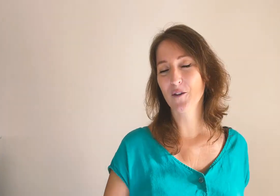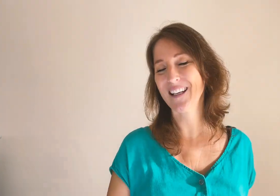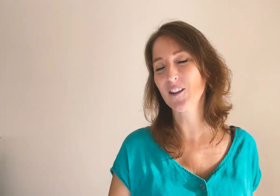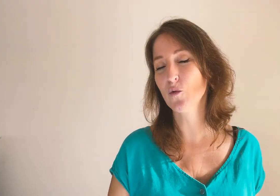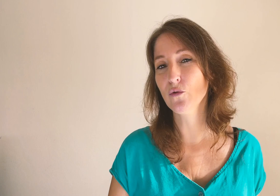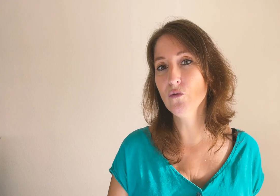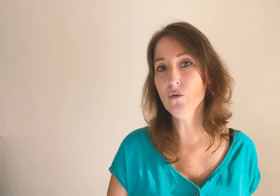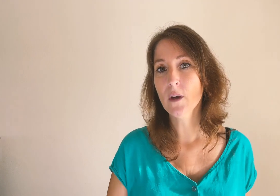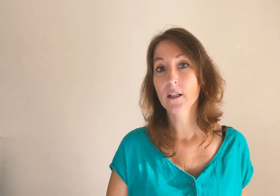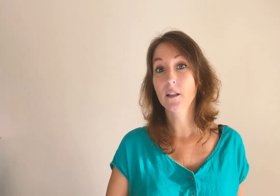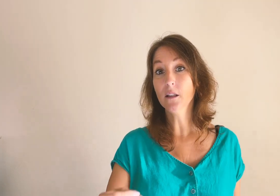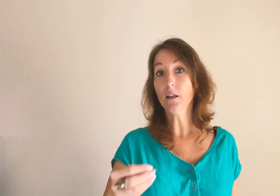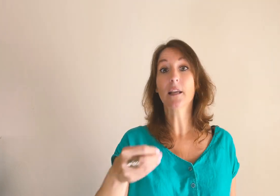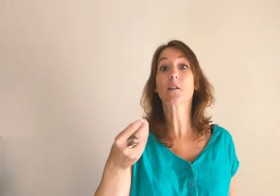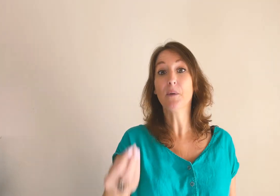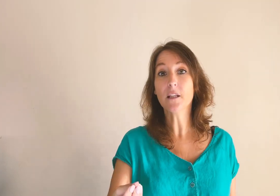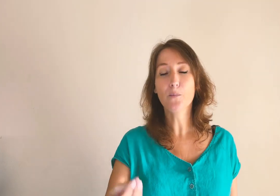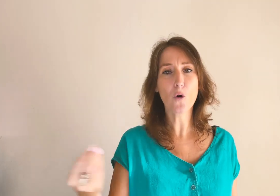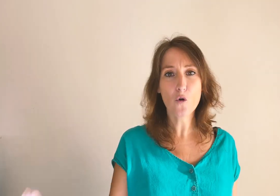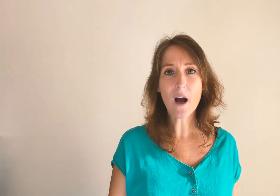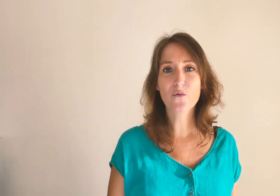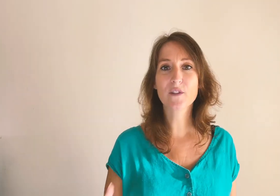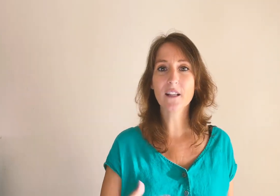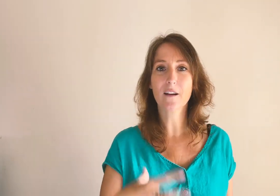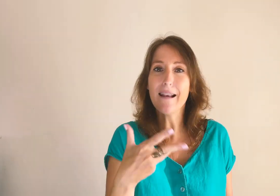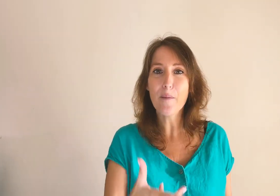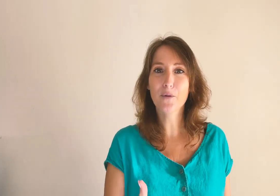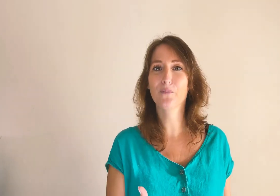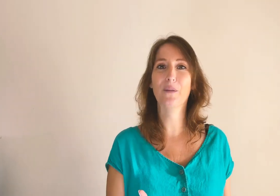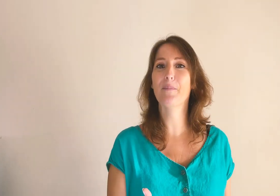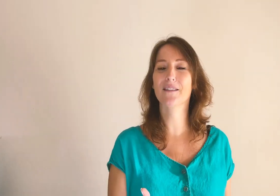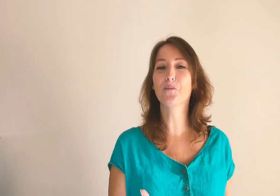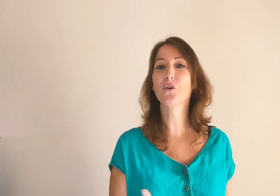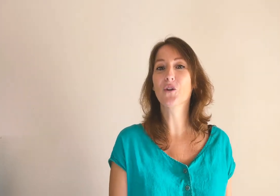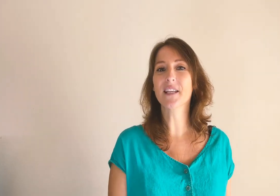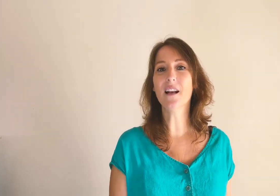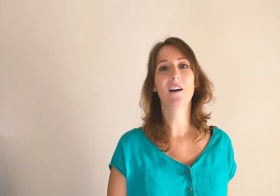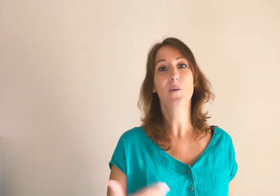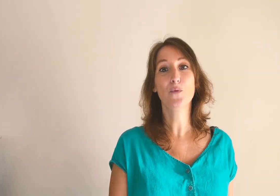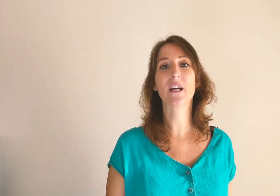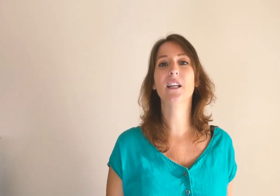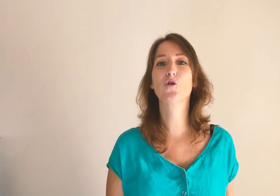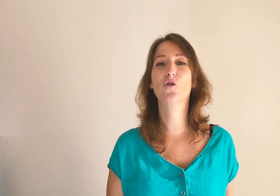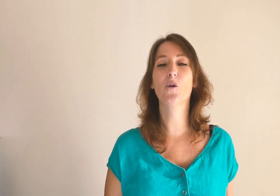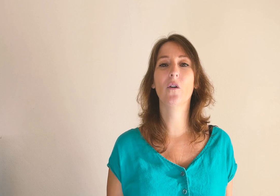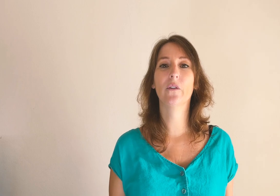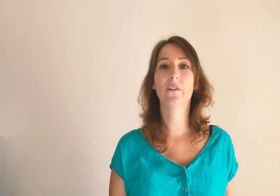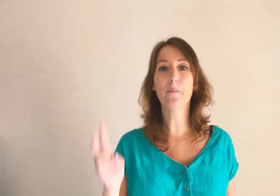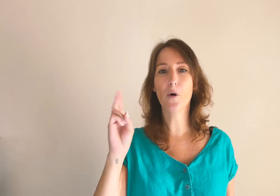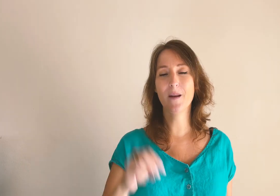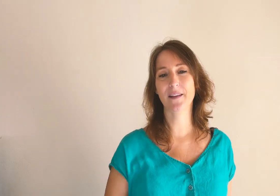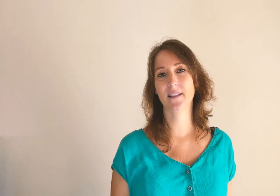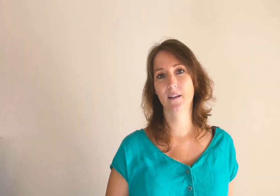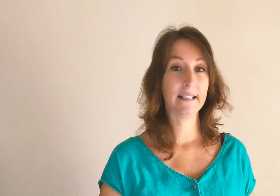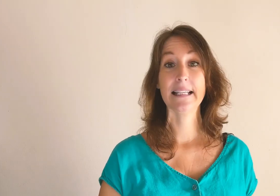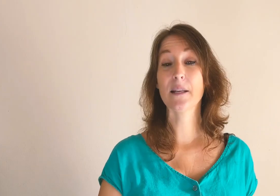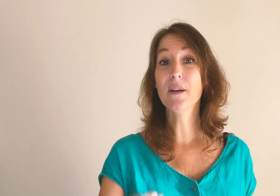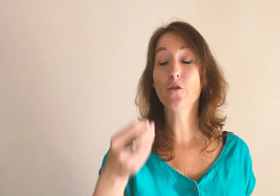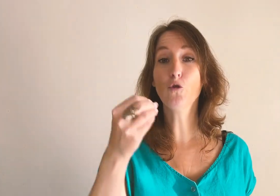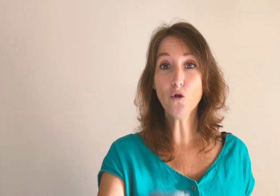de créé de contenu qui explique pourquoi vous êtes la personne potentielle pour régler justement ces problématiques. C'est bien toute